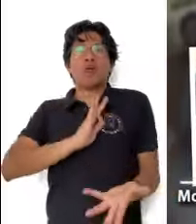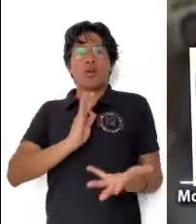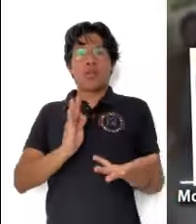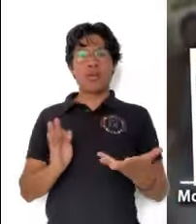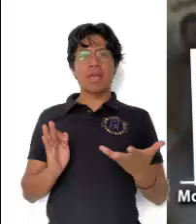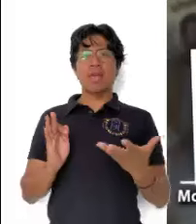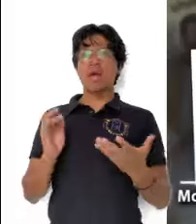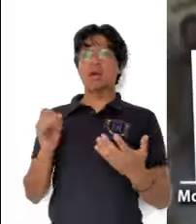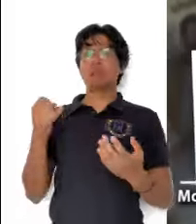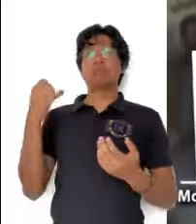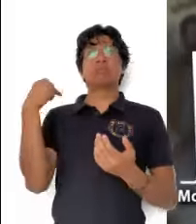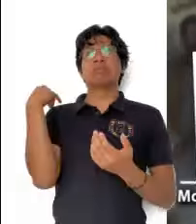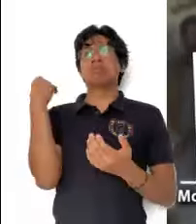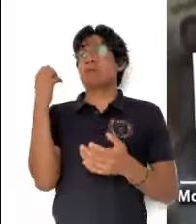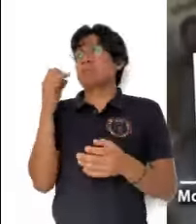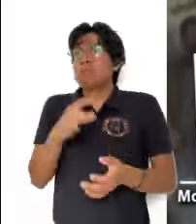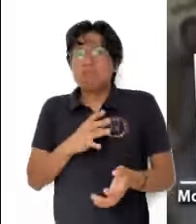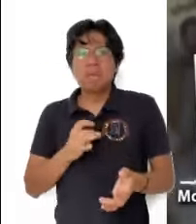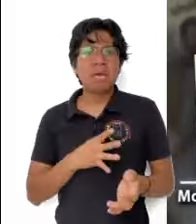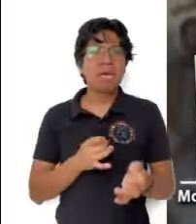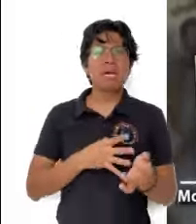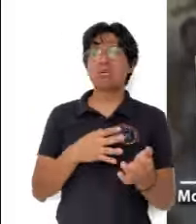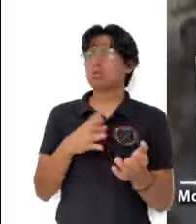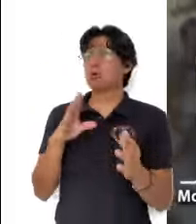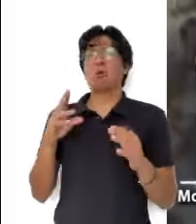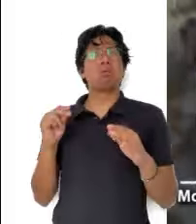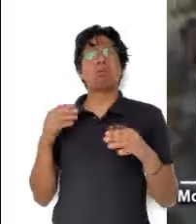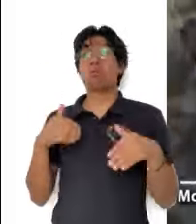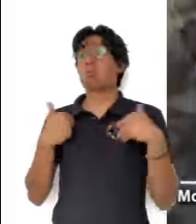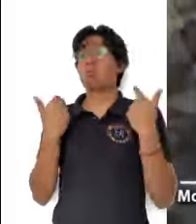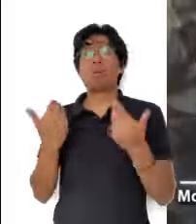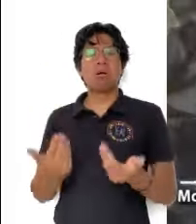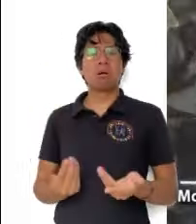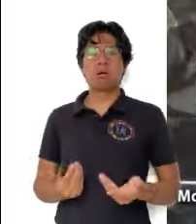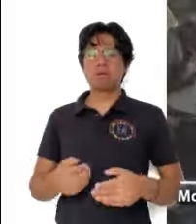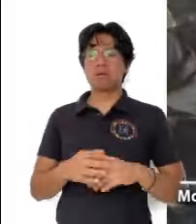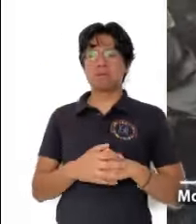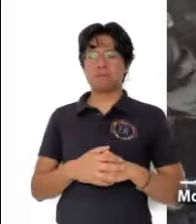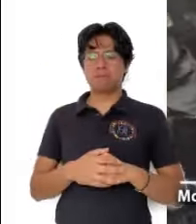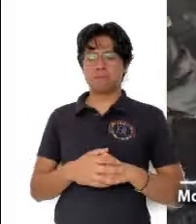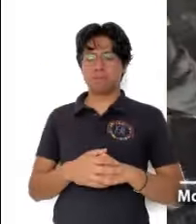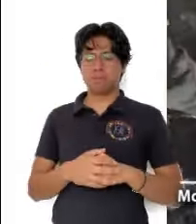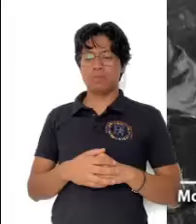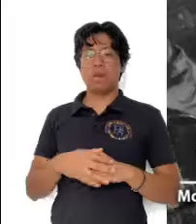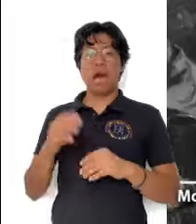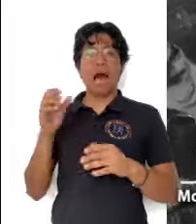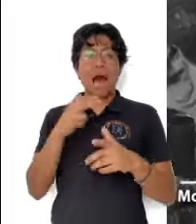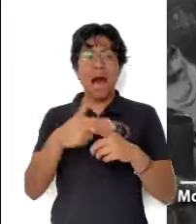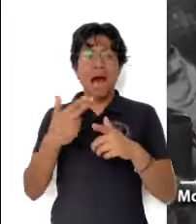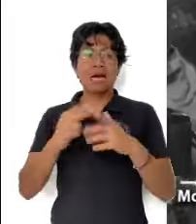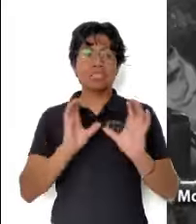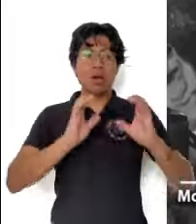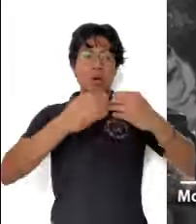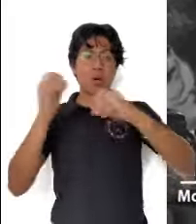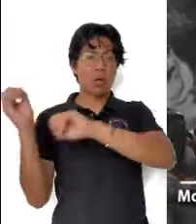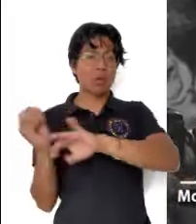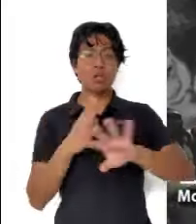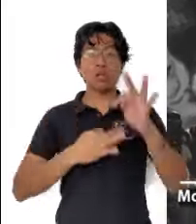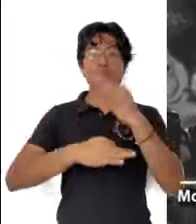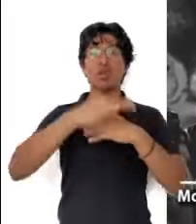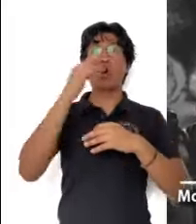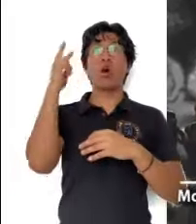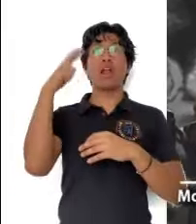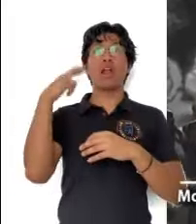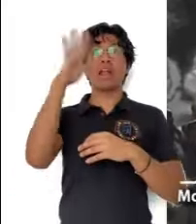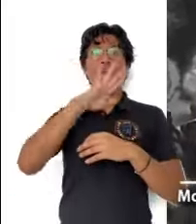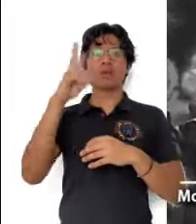cómo podían tener tanta desilusión y tanto temor hasta abandonar la comunidad y todos